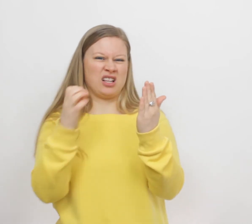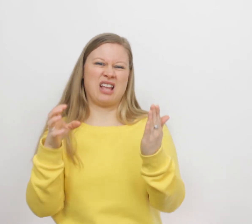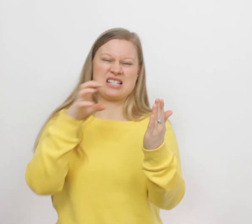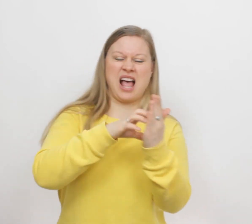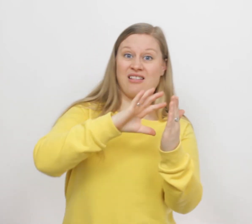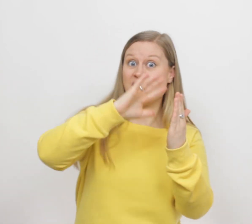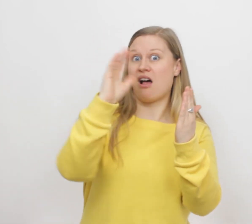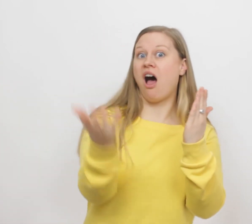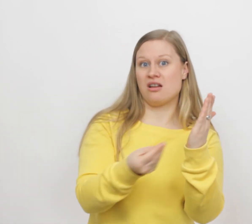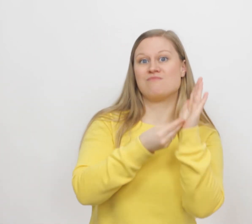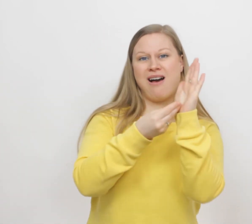want daar staat het allemaal.